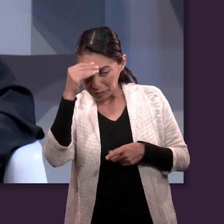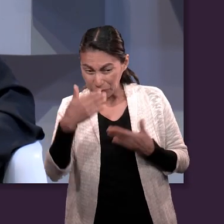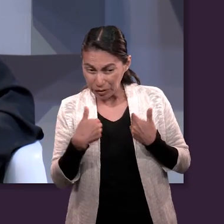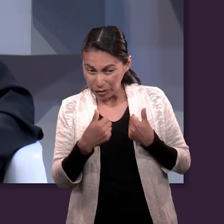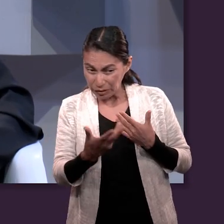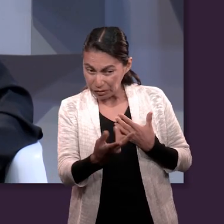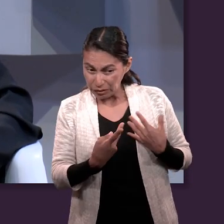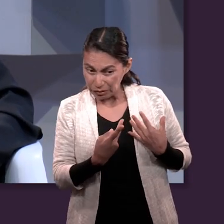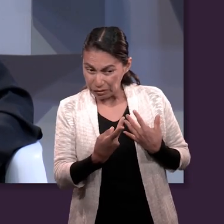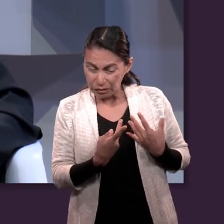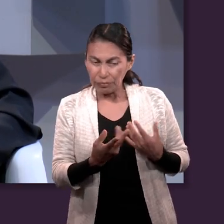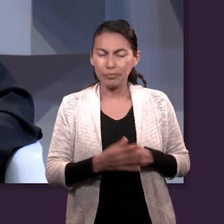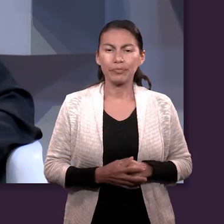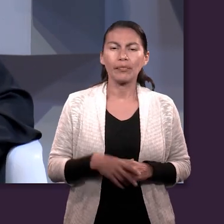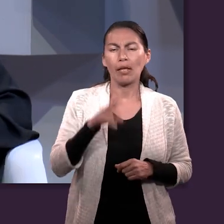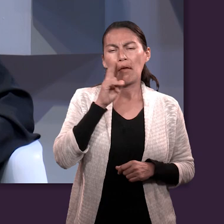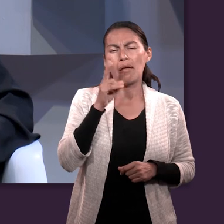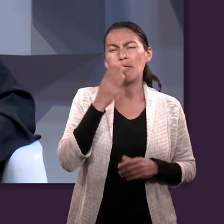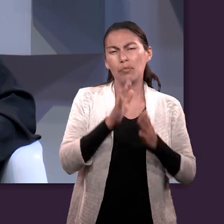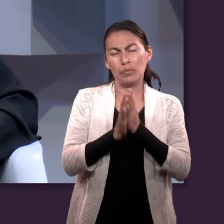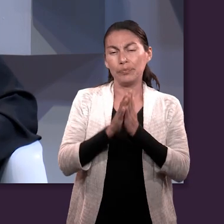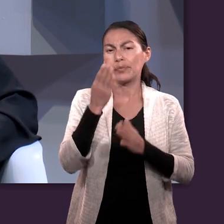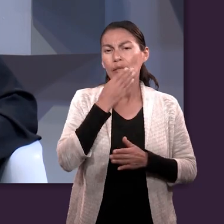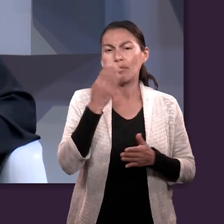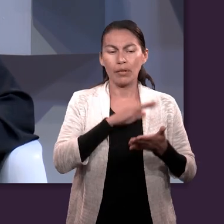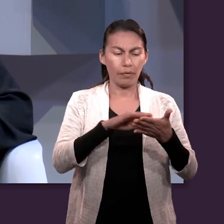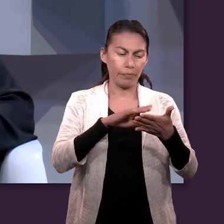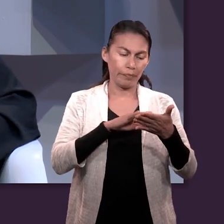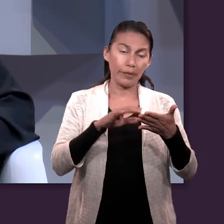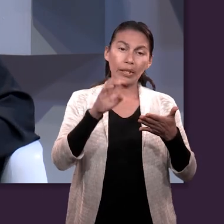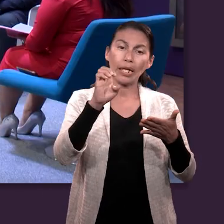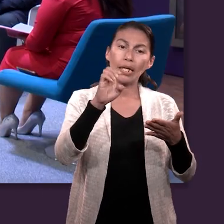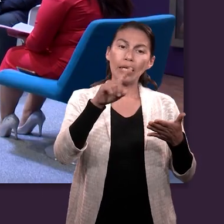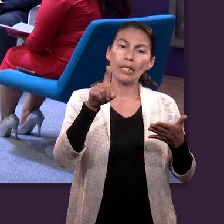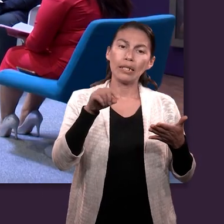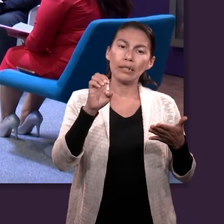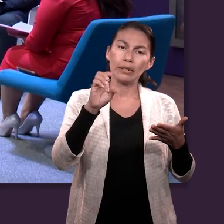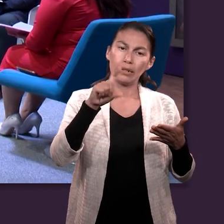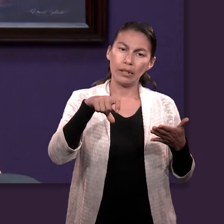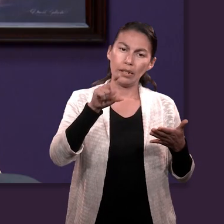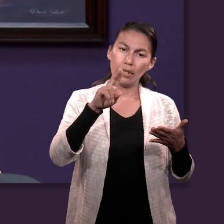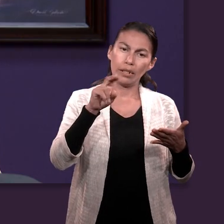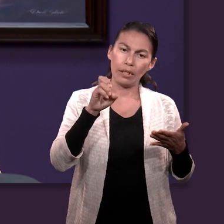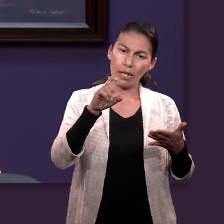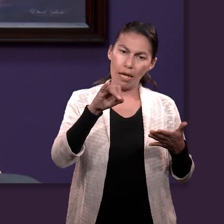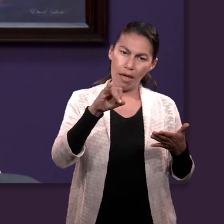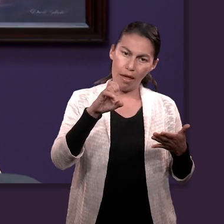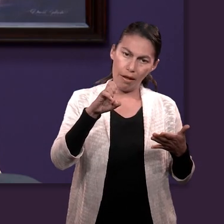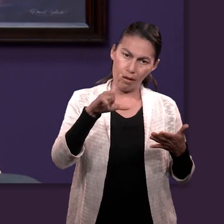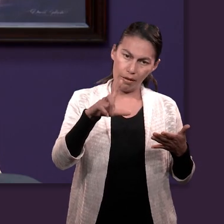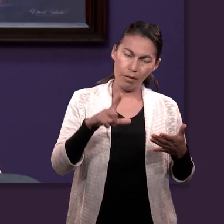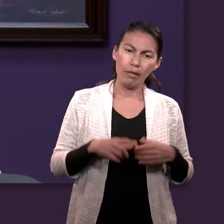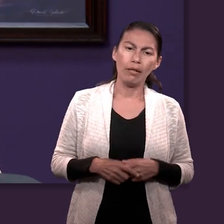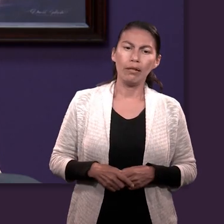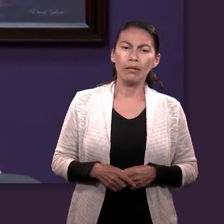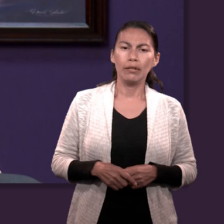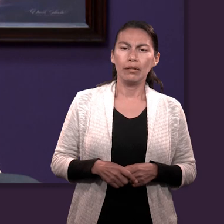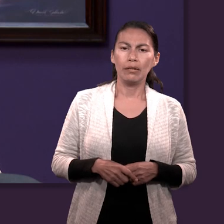dice la Biblia en Ezequiel. Me gustaría que Uriel nos ayude a leer, por favor. Ok. Dice Ezequiel en